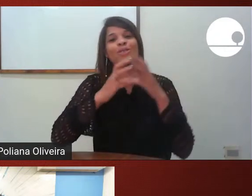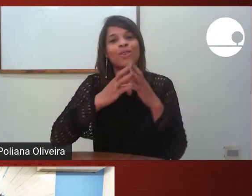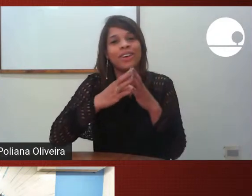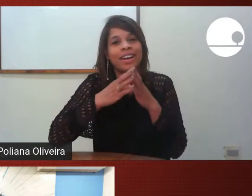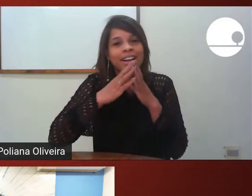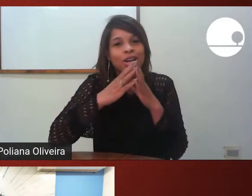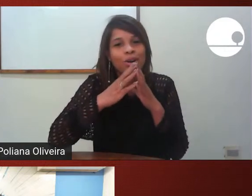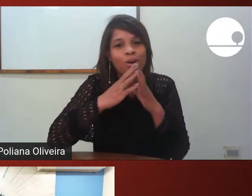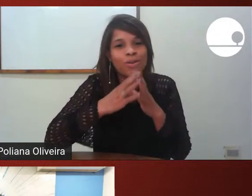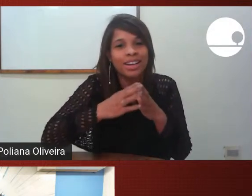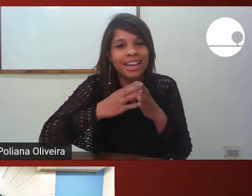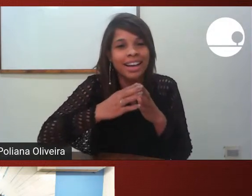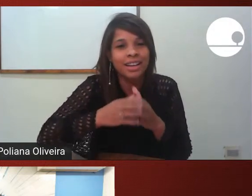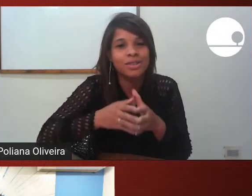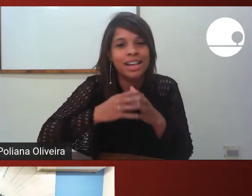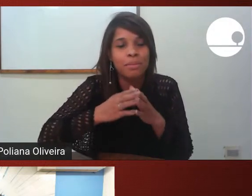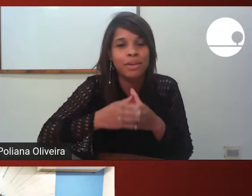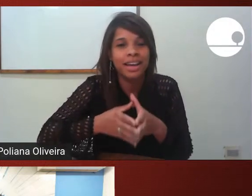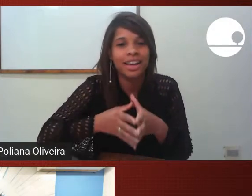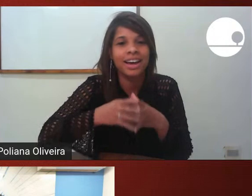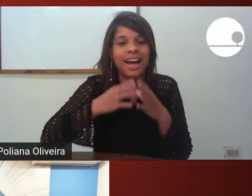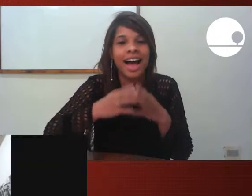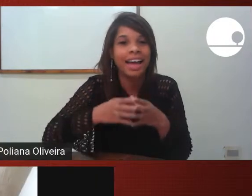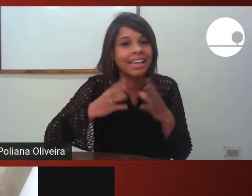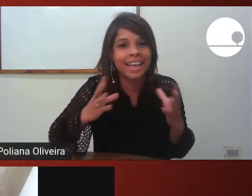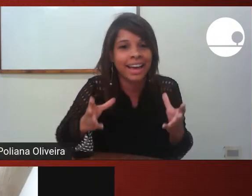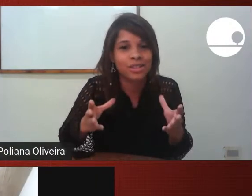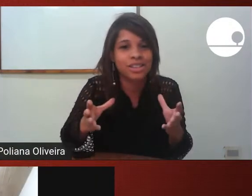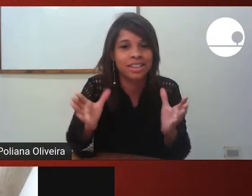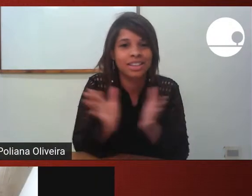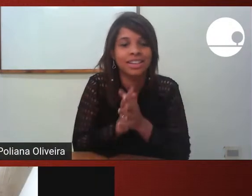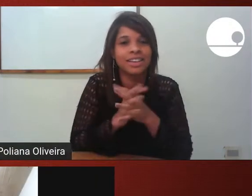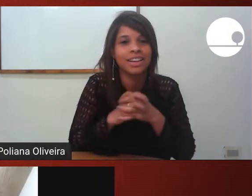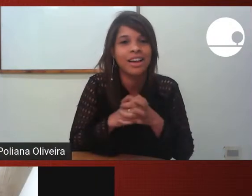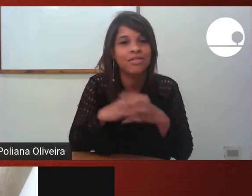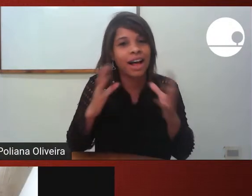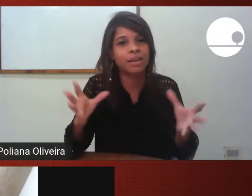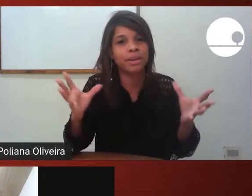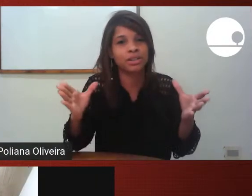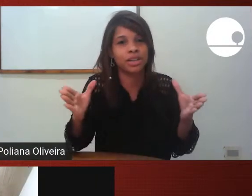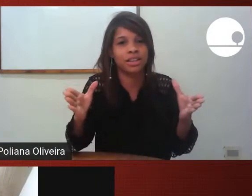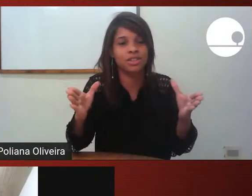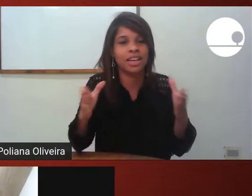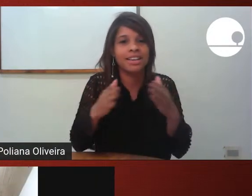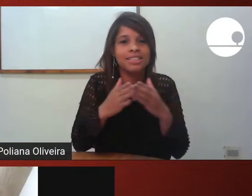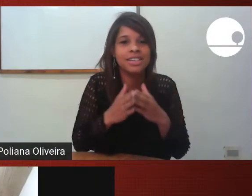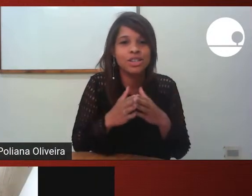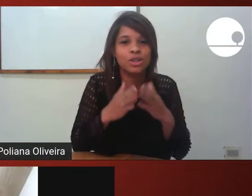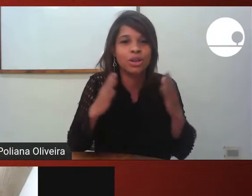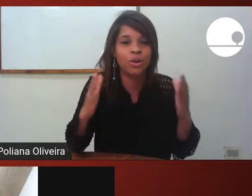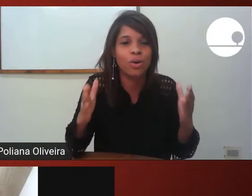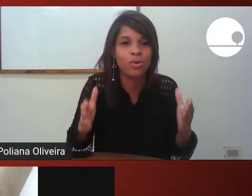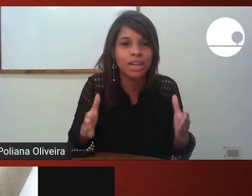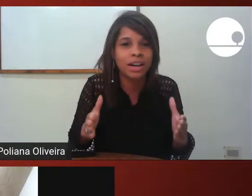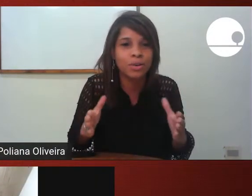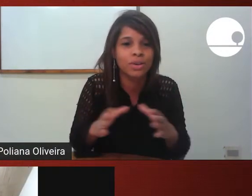louca querendo saber a enquete fala pra gente existe ou não